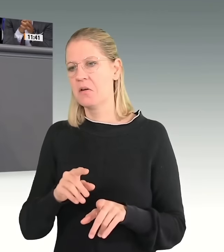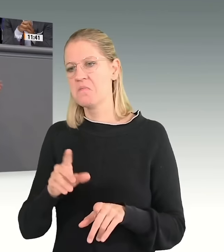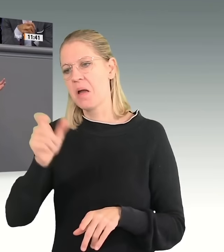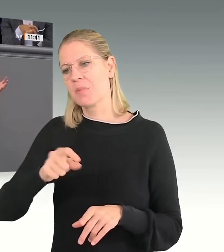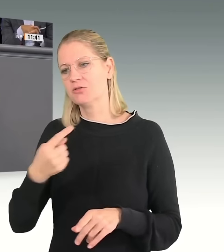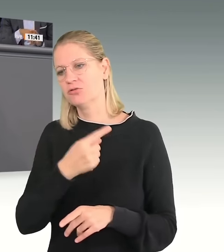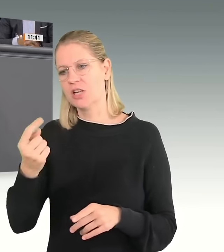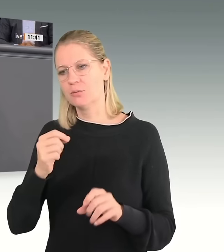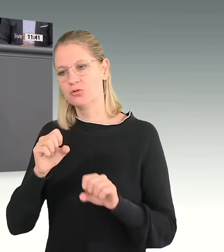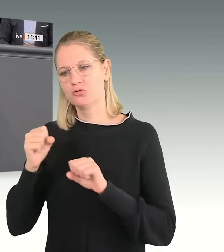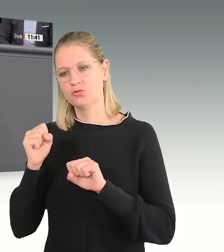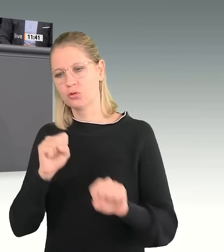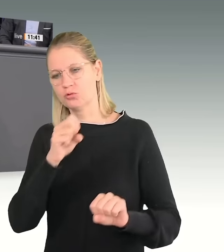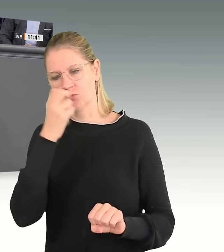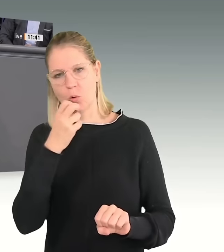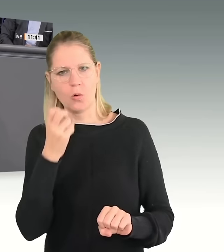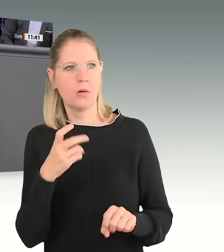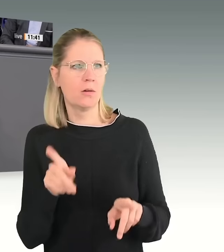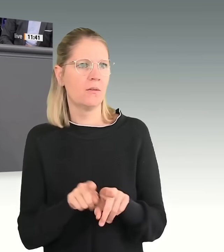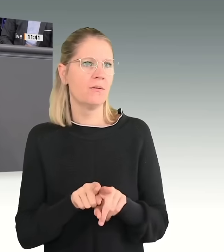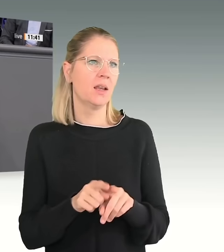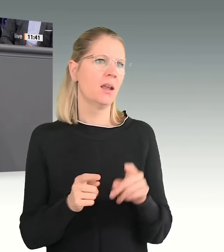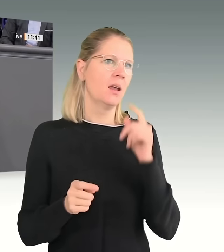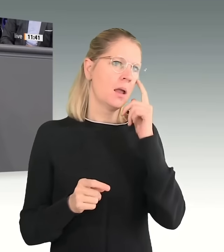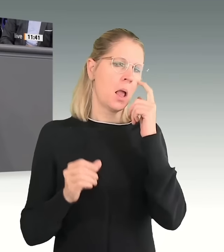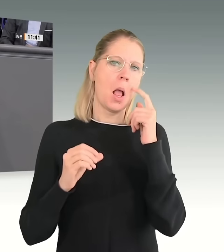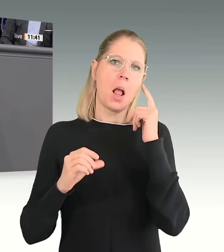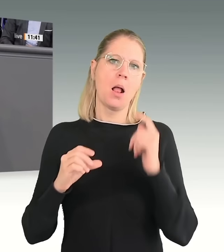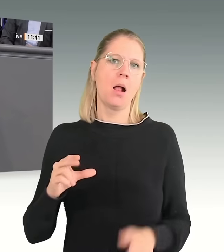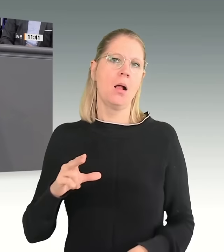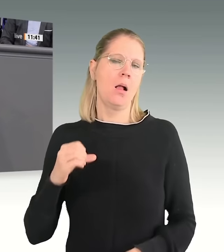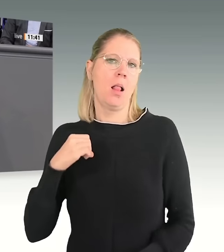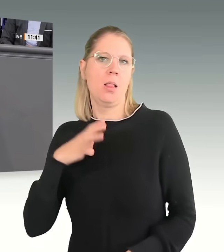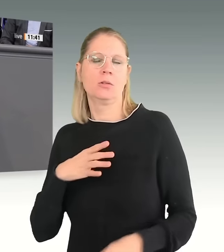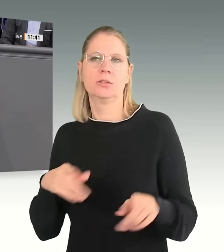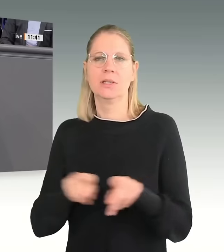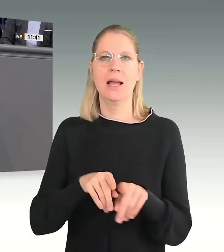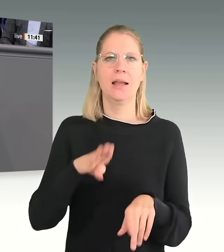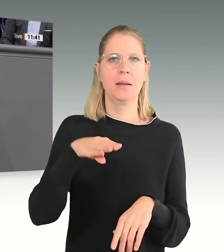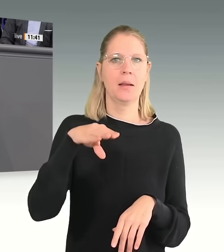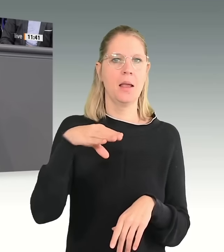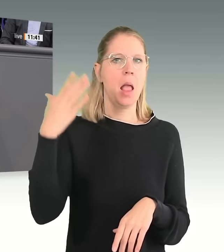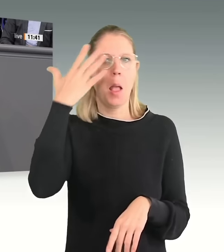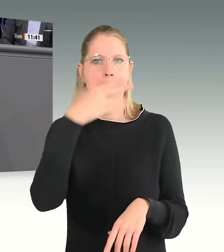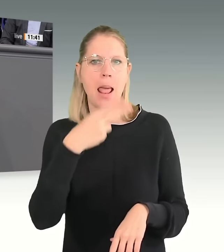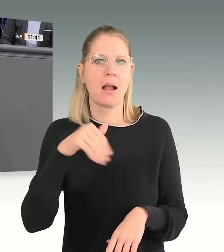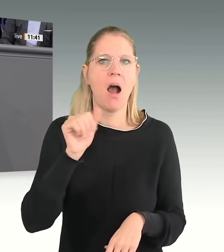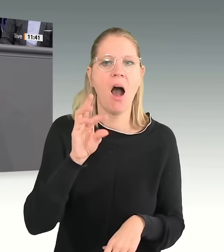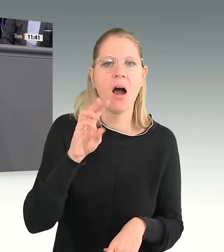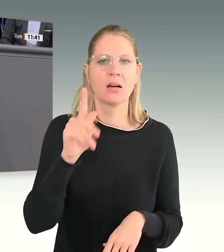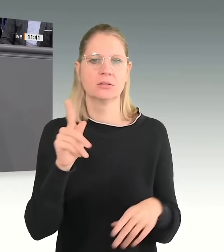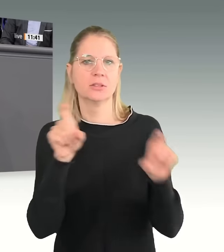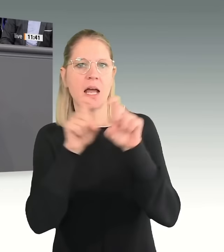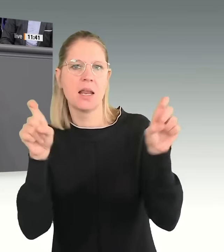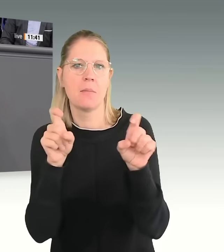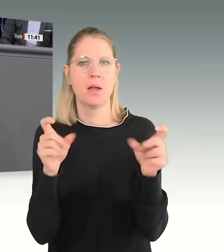luxuriös wie das eines Blackrock-Unternehmersmanagers. Ich sage Ihnen, wie die Realität aussieht. Wo sind denn die